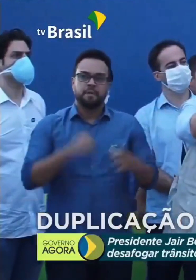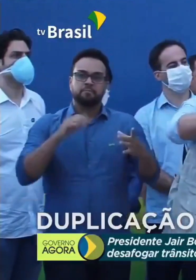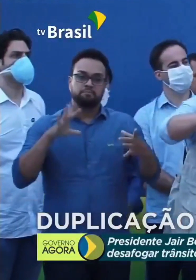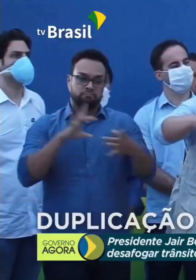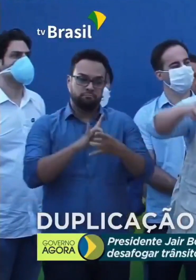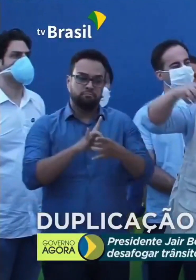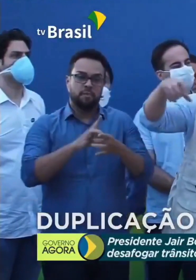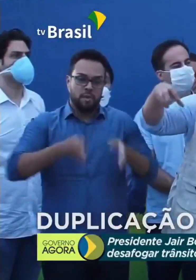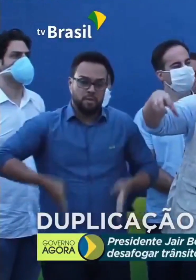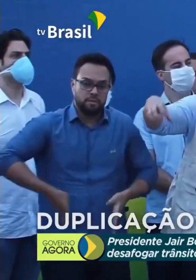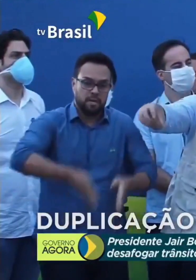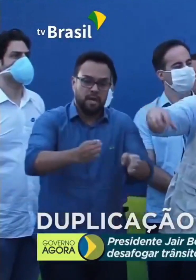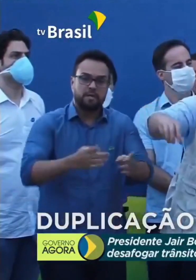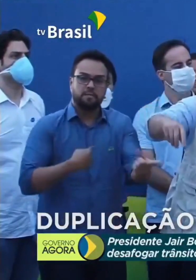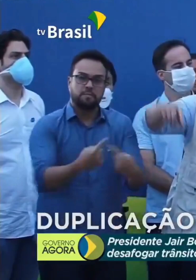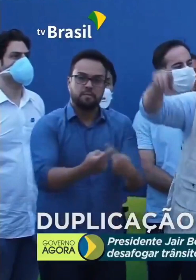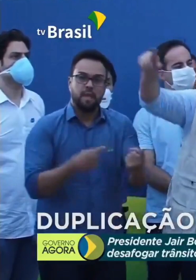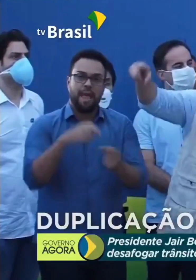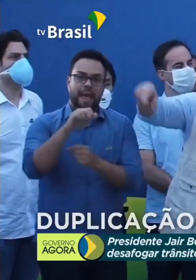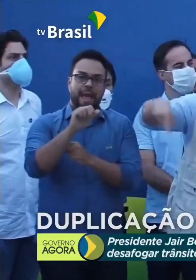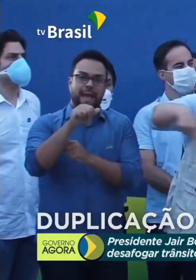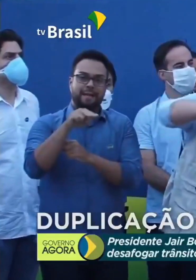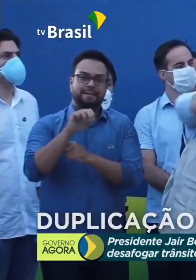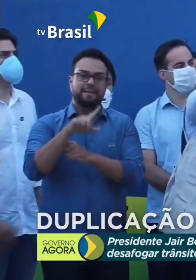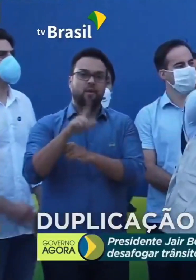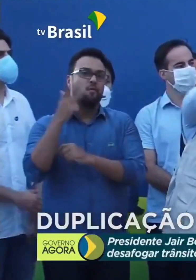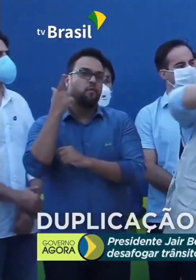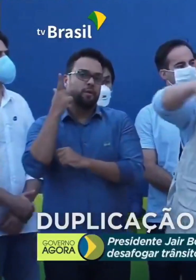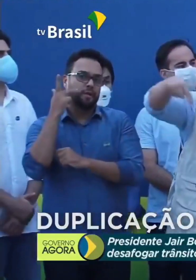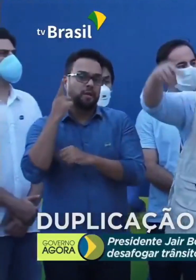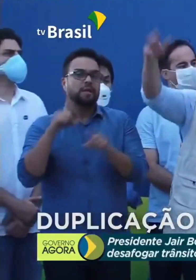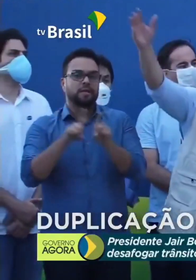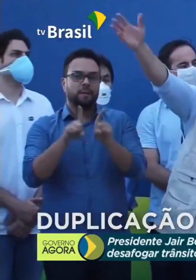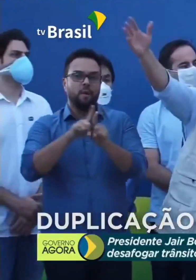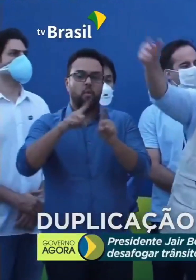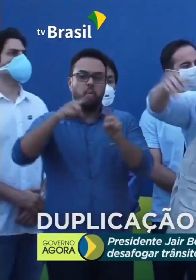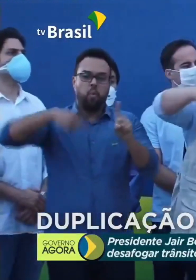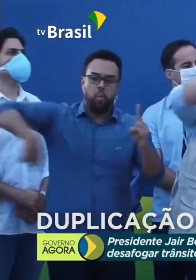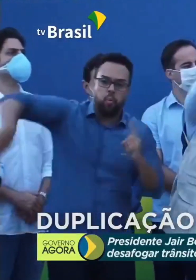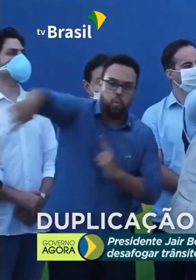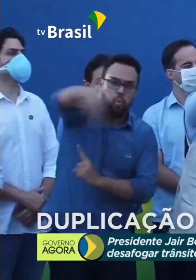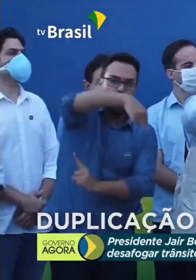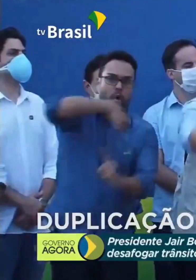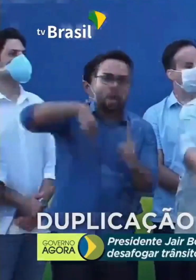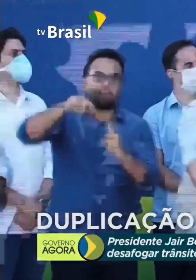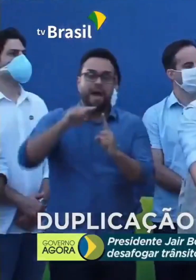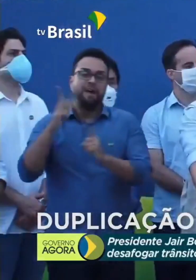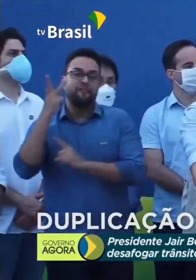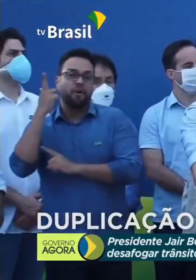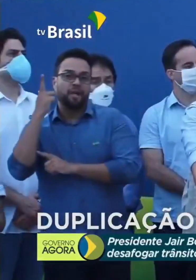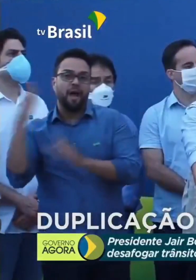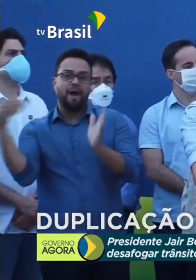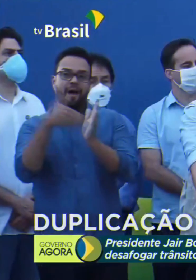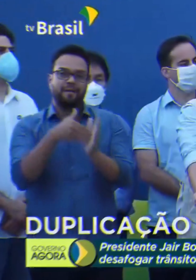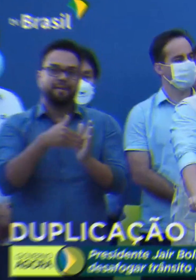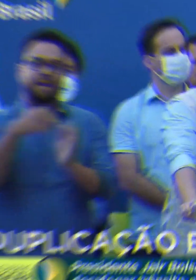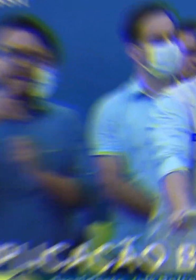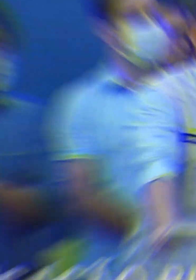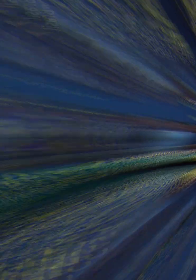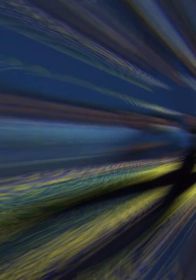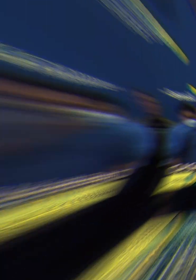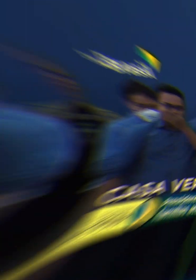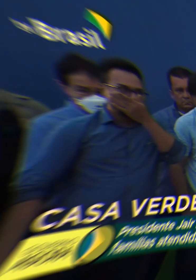ligação desse segmento com o anel de Fortaleza e um grande anel que vai sair lá do Porto de Fortaleza até o Porto de Pecém.